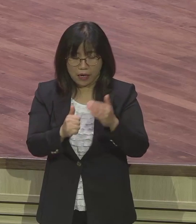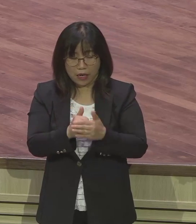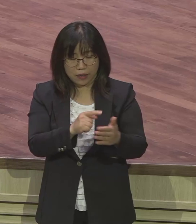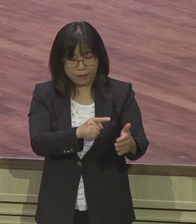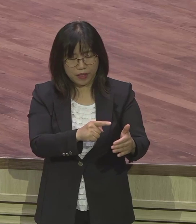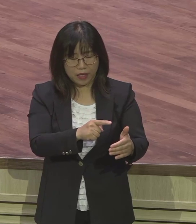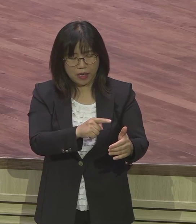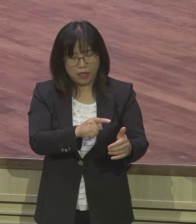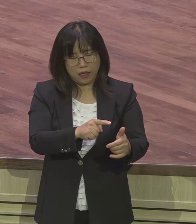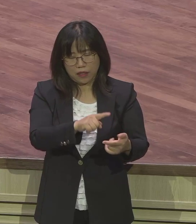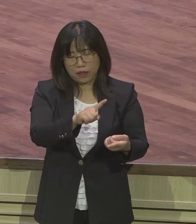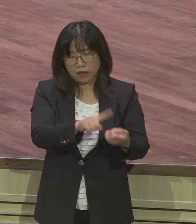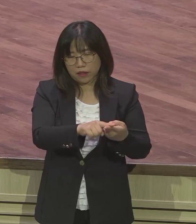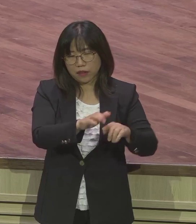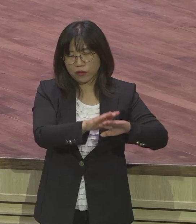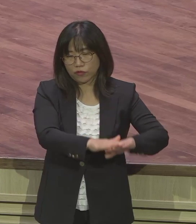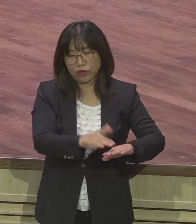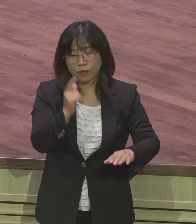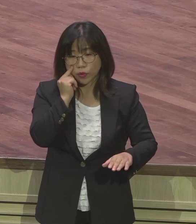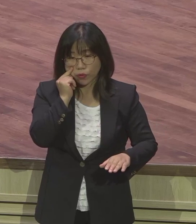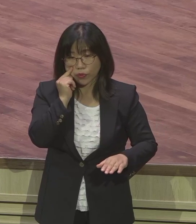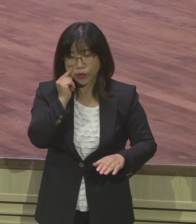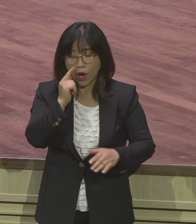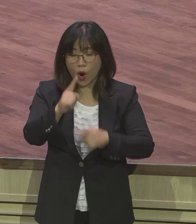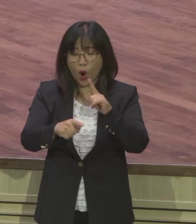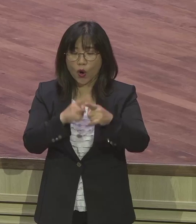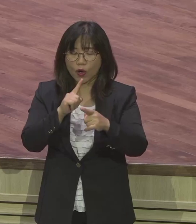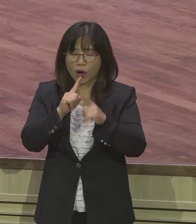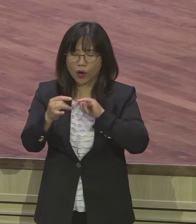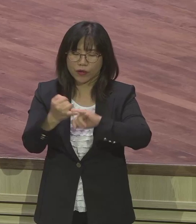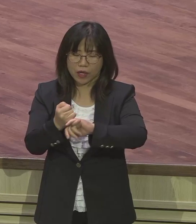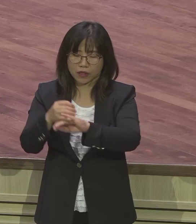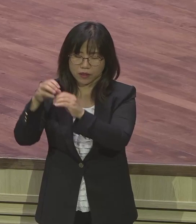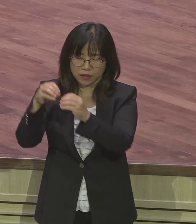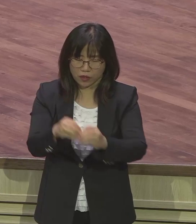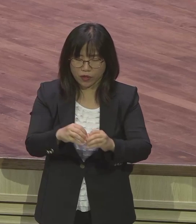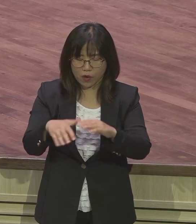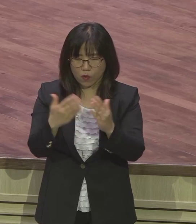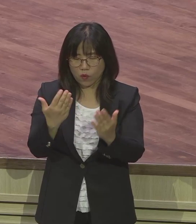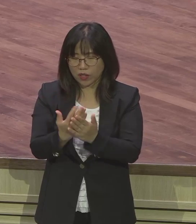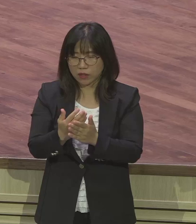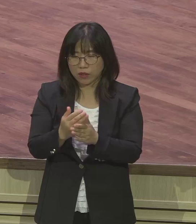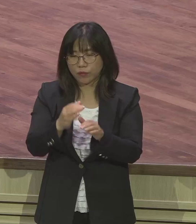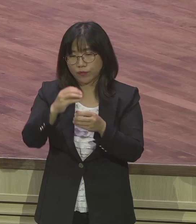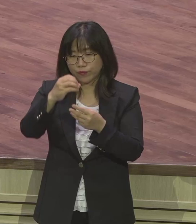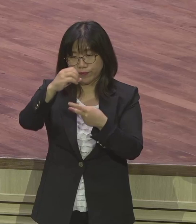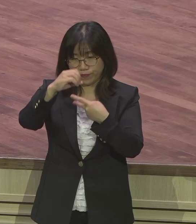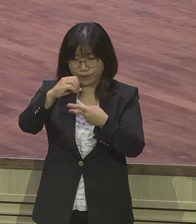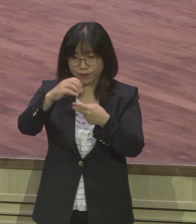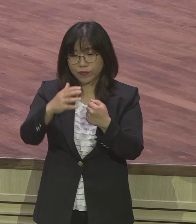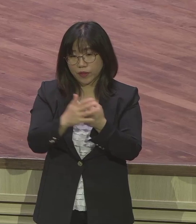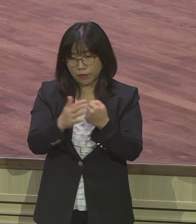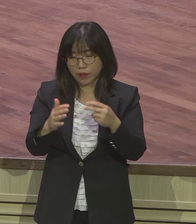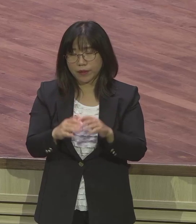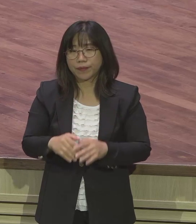은약 전달이 전혀 되지 않았다는 거죠 문제는 여기에서 끝난 것이 않았습니다 8절로 10절 보세요